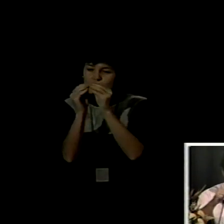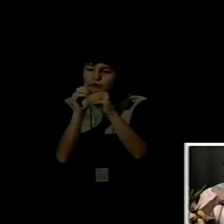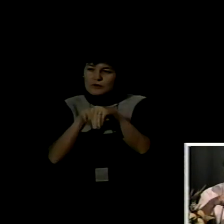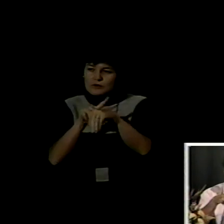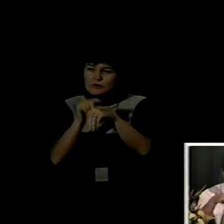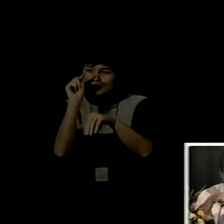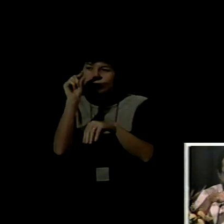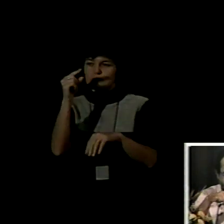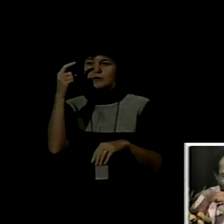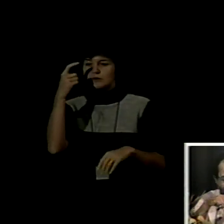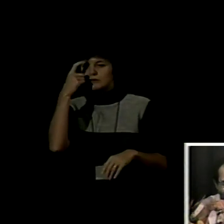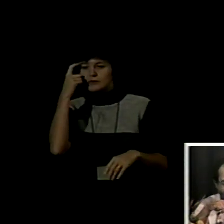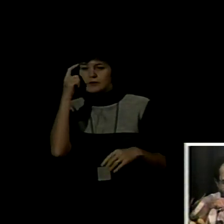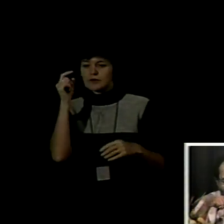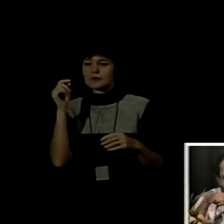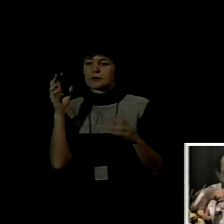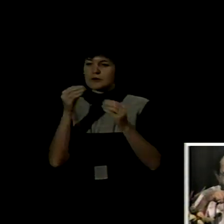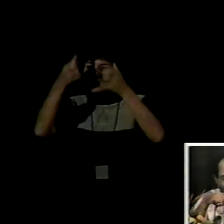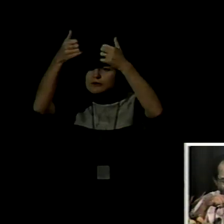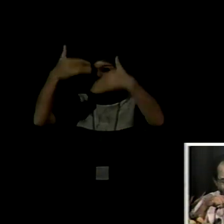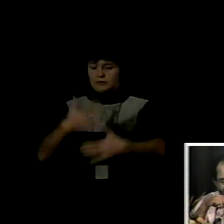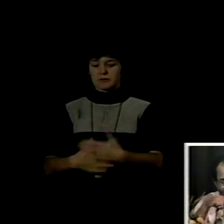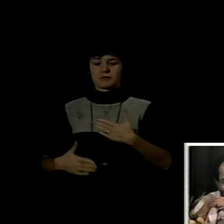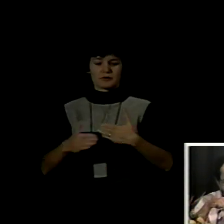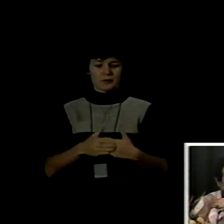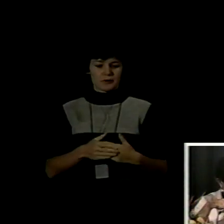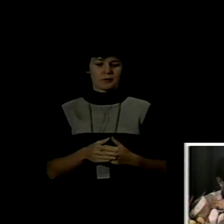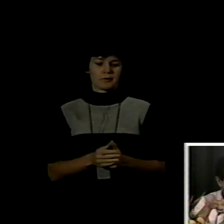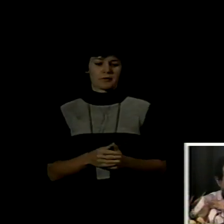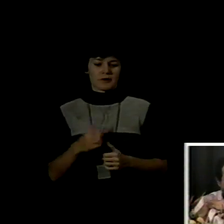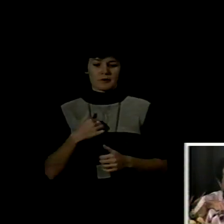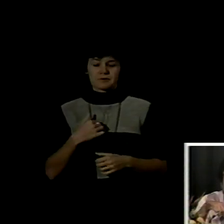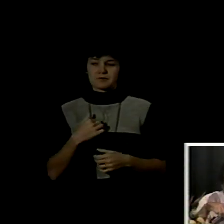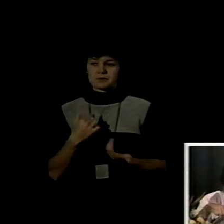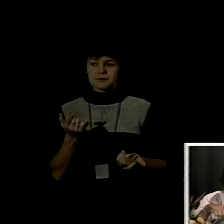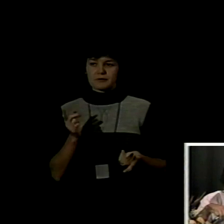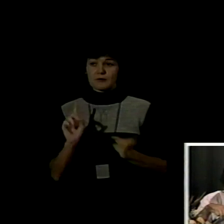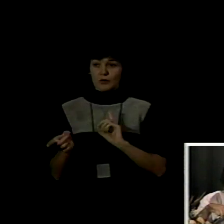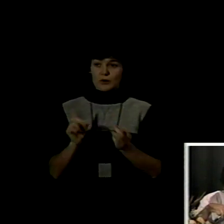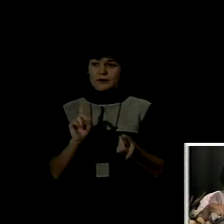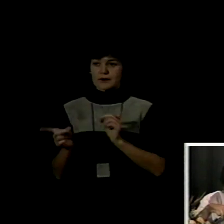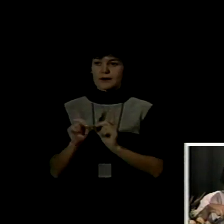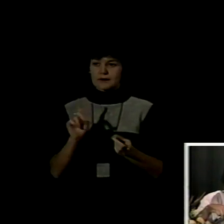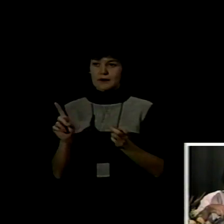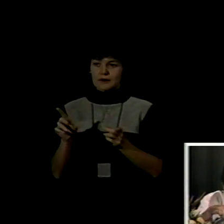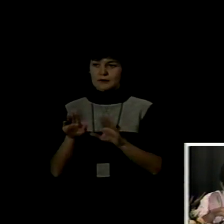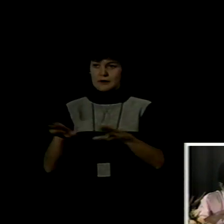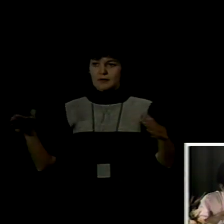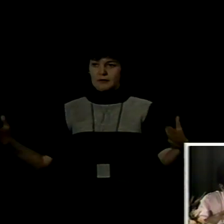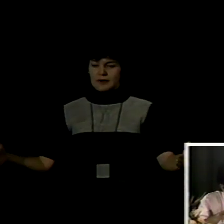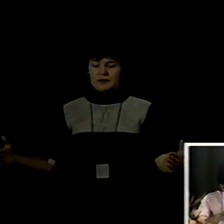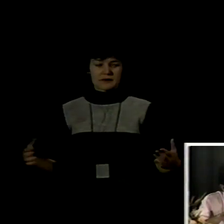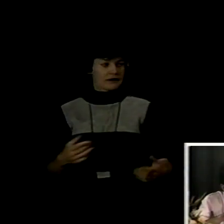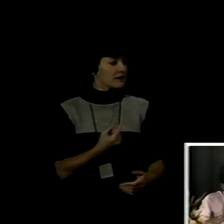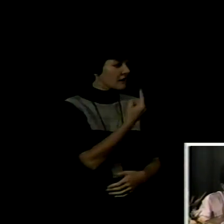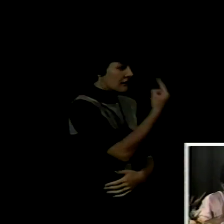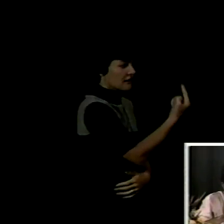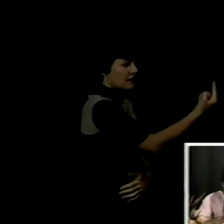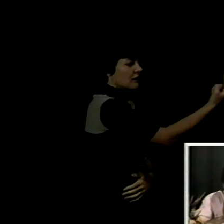La coordinación del evento sugiere que cada panelista tendrá diez minutos